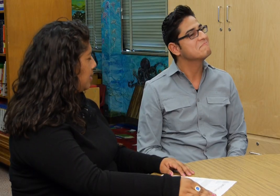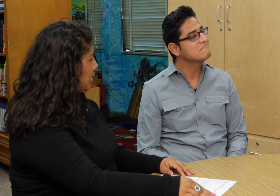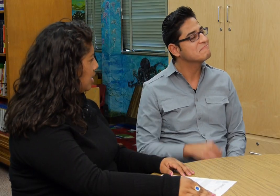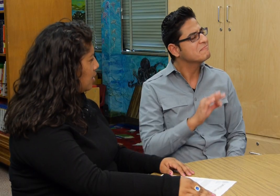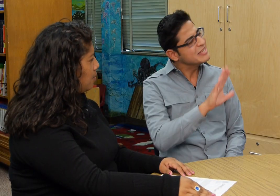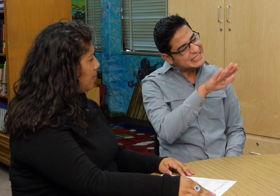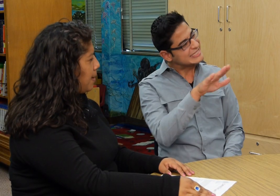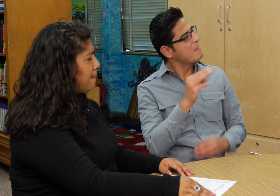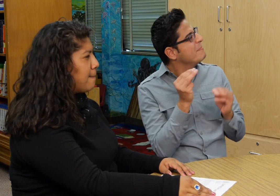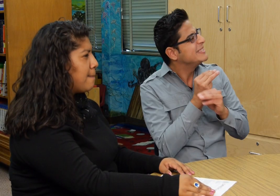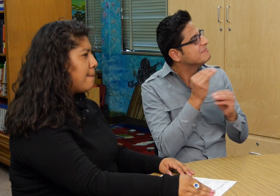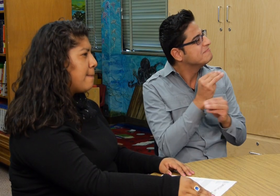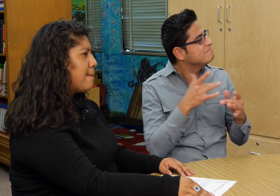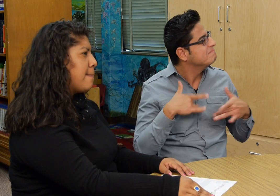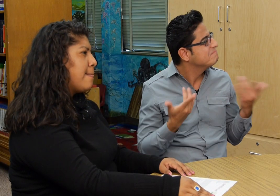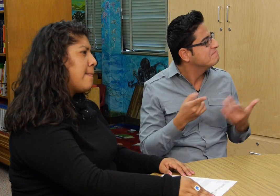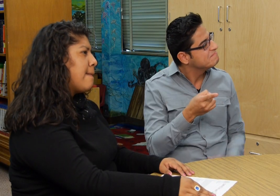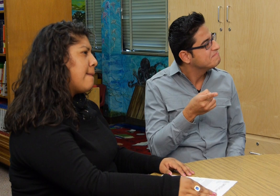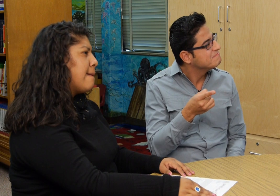en la matemática cómo va